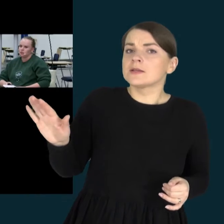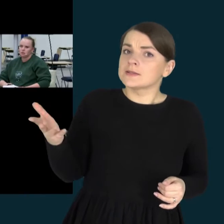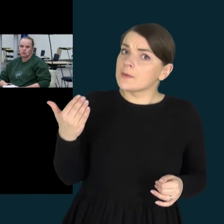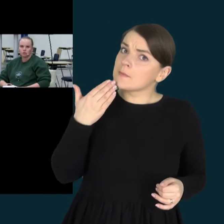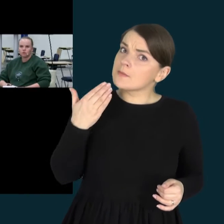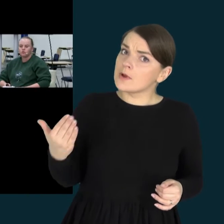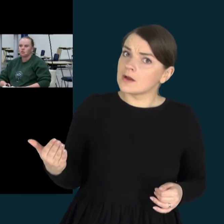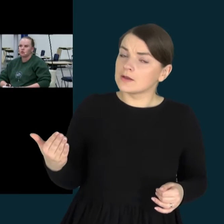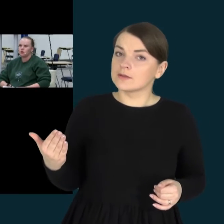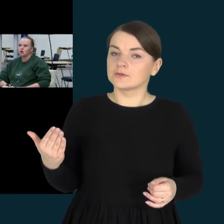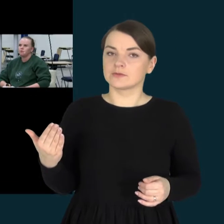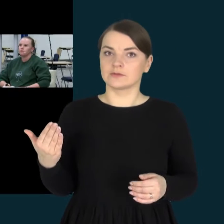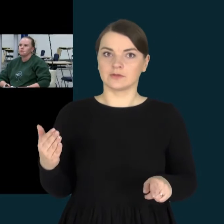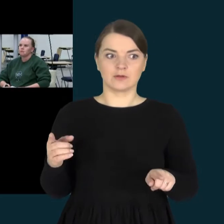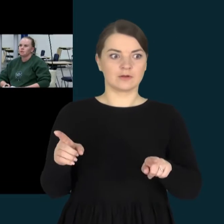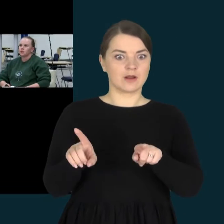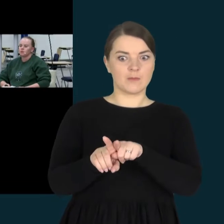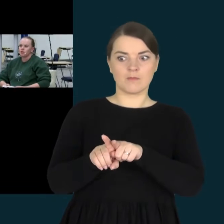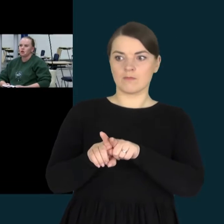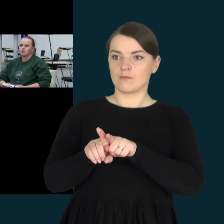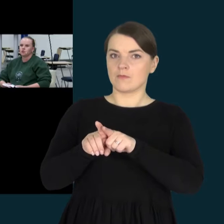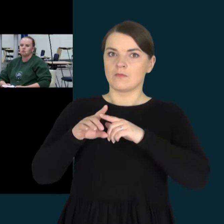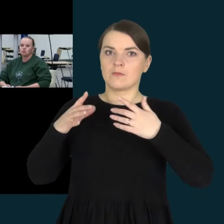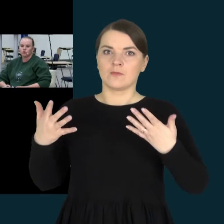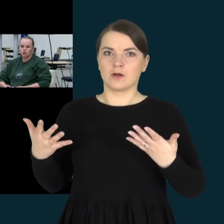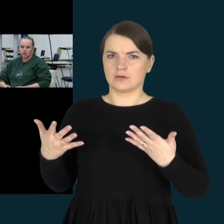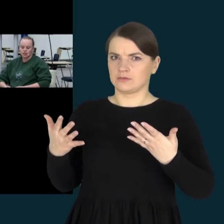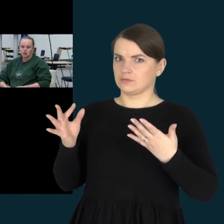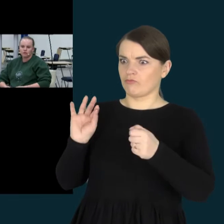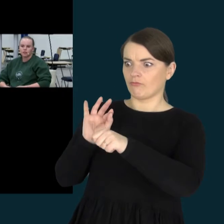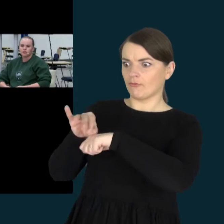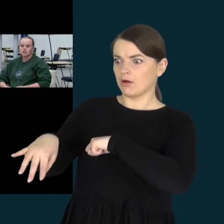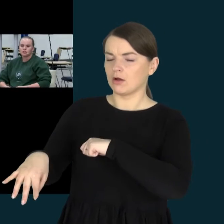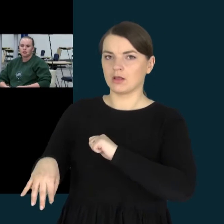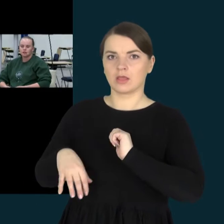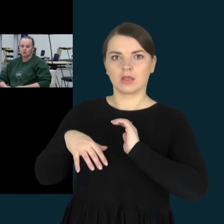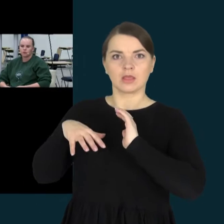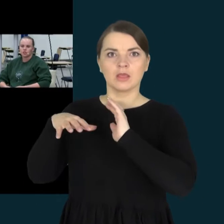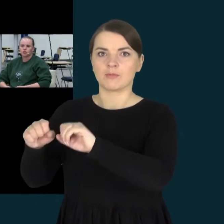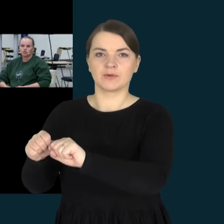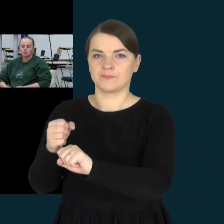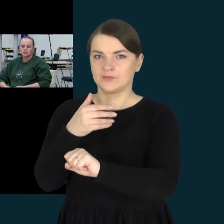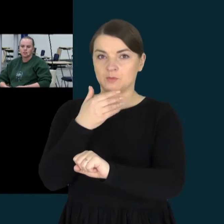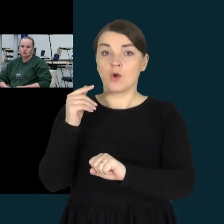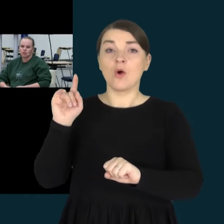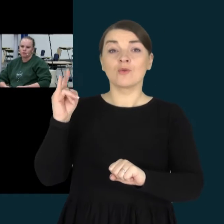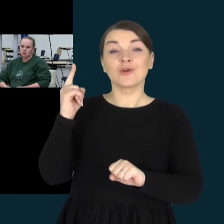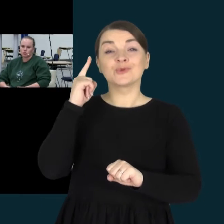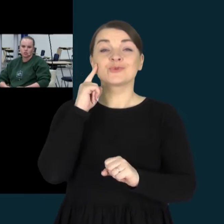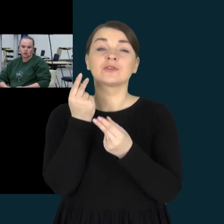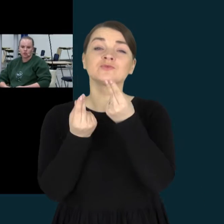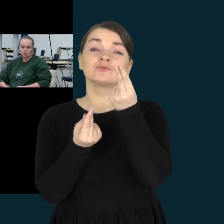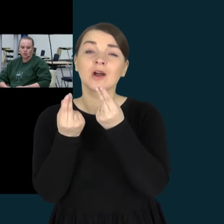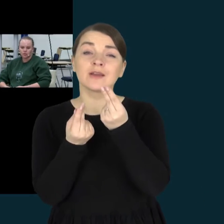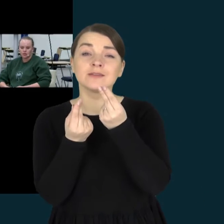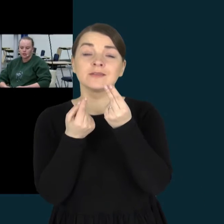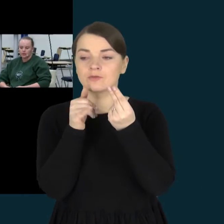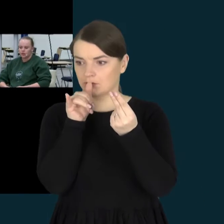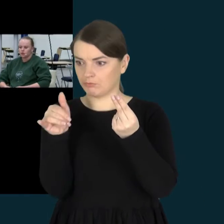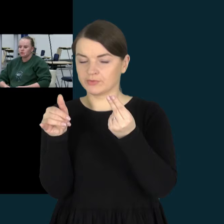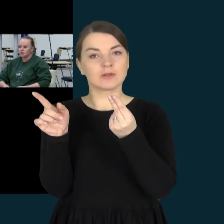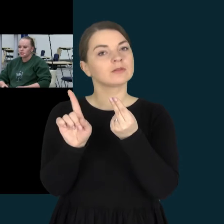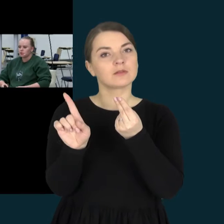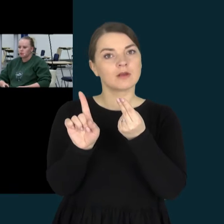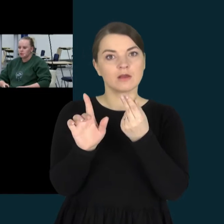Ir nebuvo to, kaip sakoma, smūgio, kai vaikas ateina, prašo žaislą, o jam to žaislo neduoda.